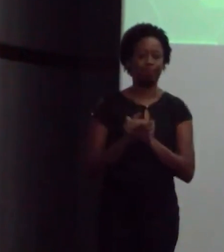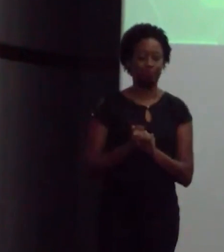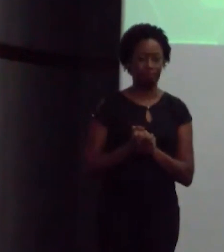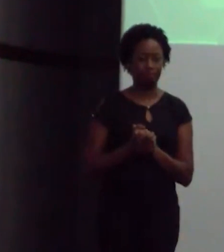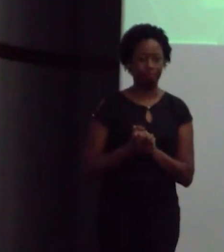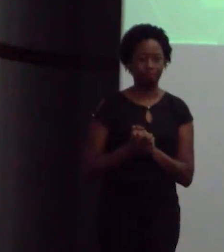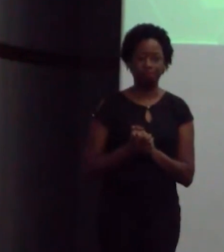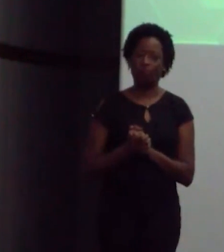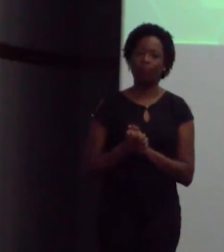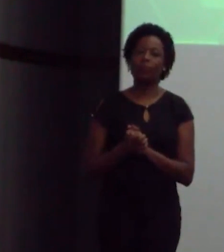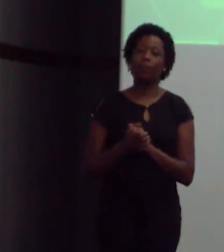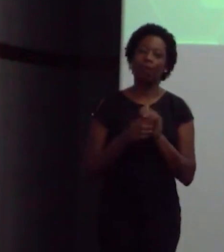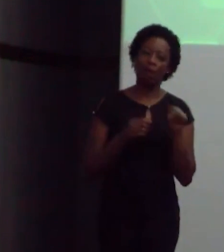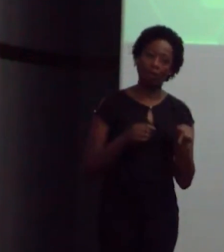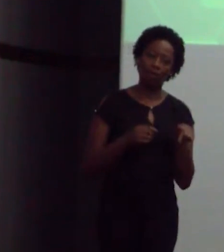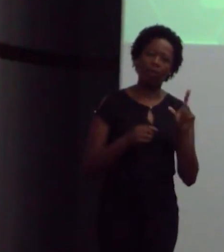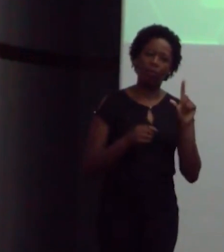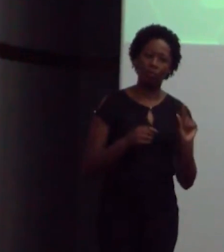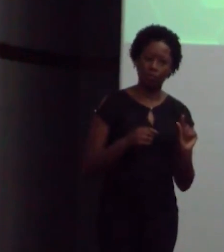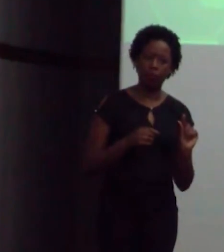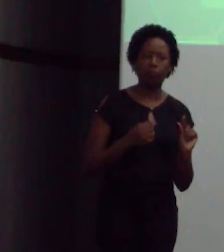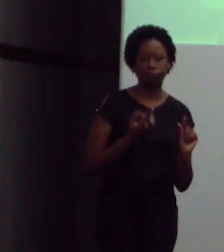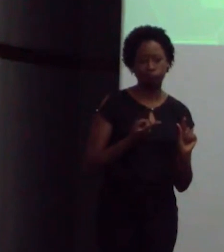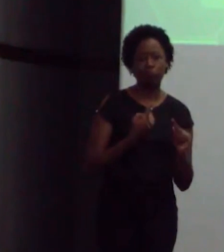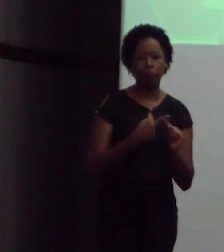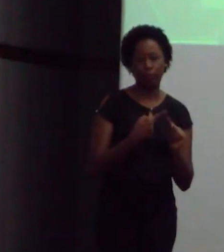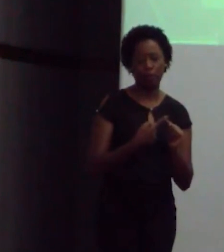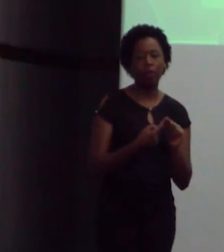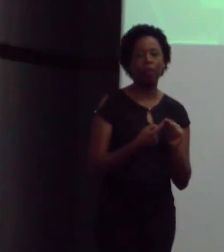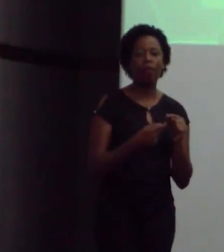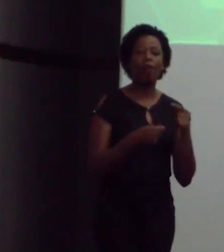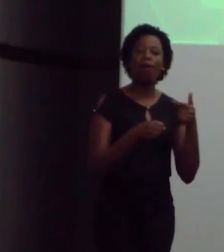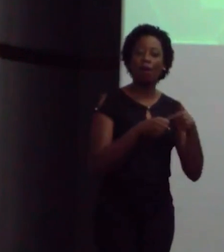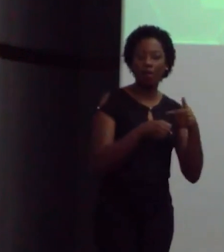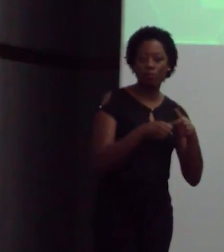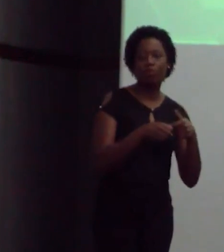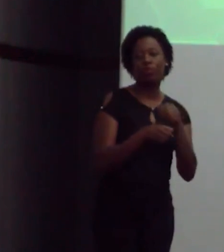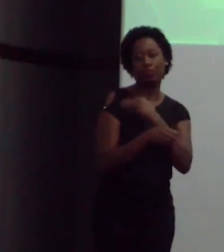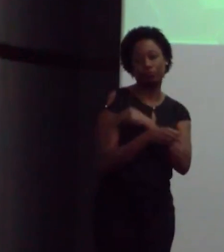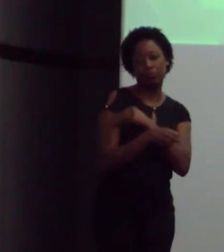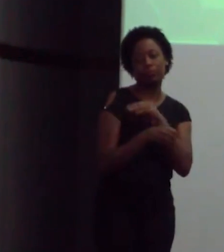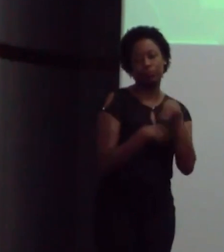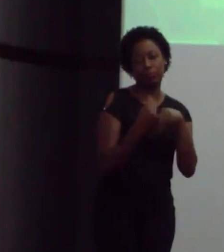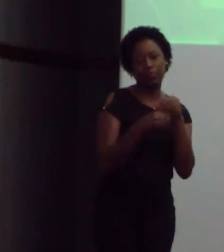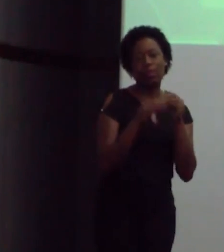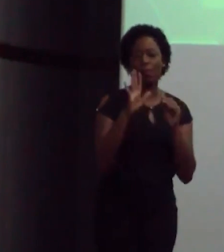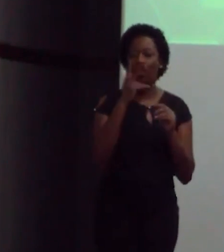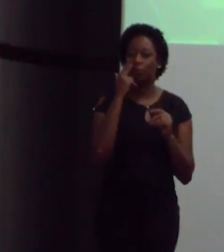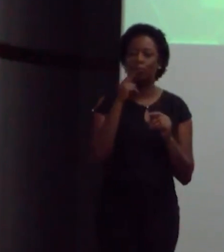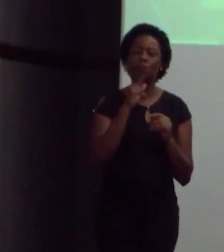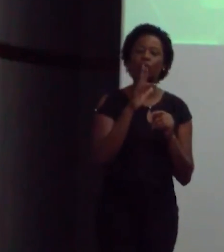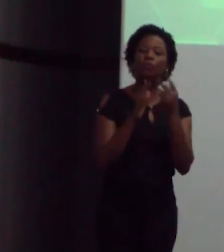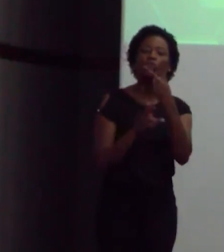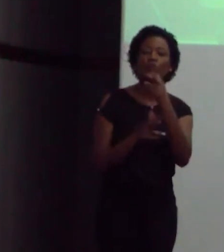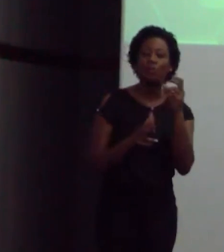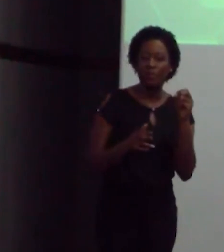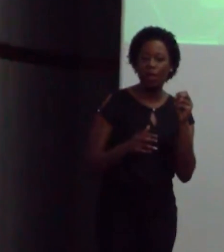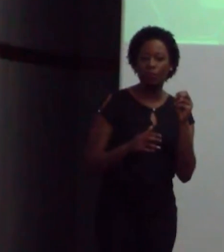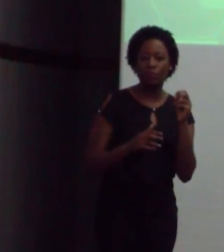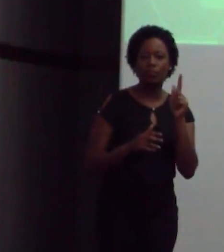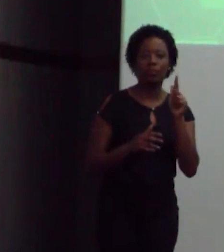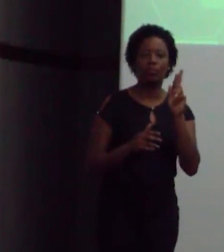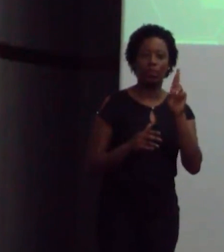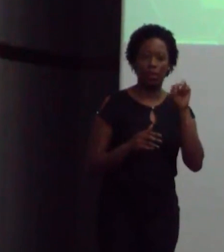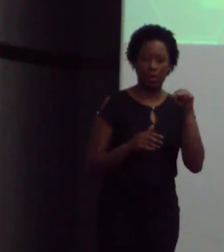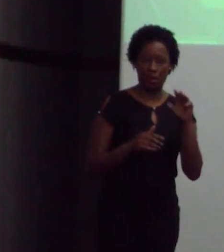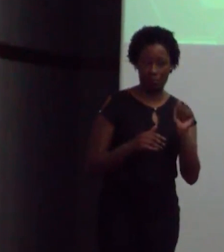Isso é lá e cá. Aqui é um pouquinho menos, como eu falei, a nossa qualidade, a nossa gasolina é diferente. Mas, pegue os 200 por enquanto. Um